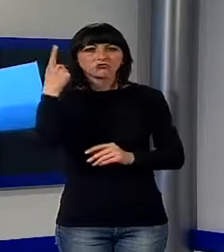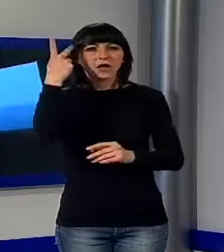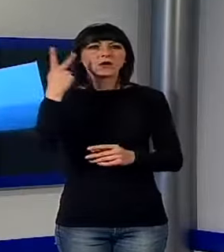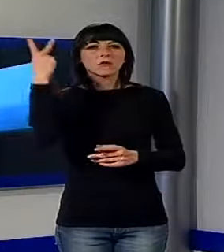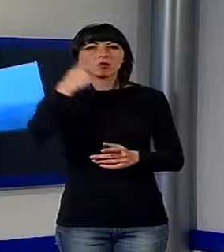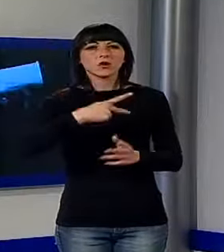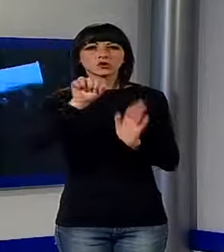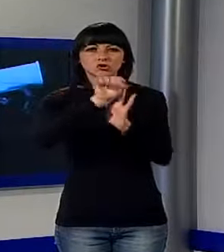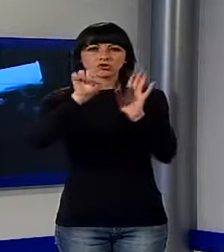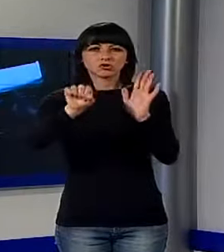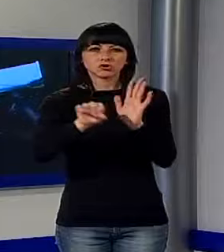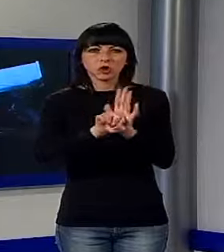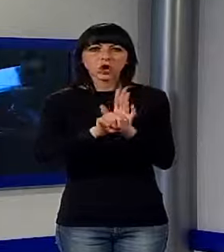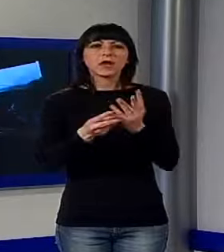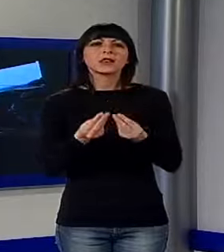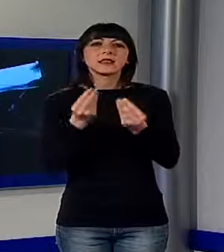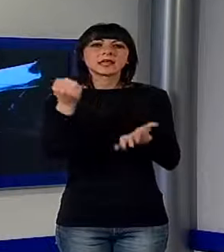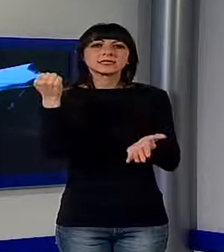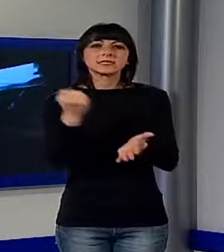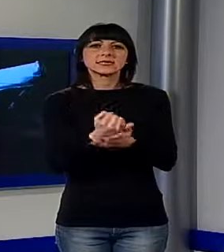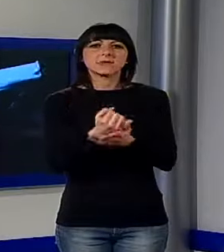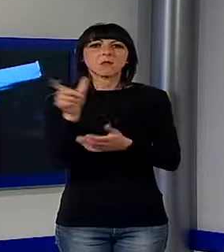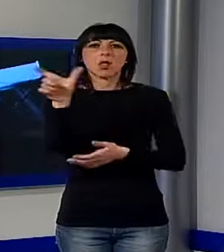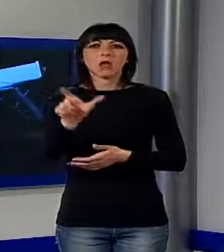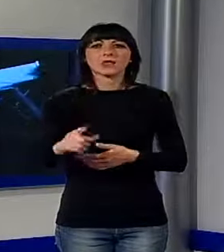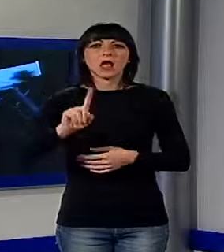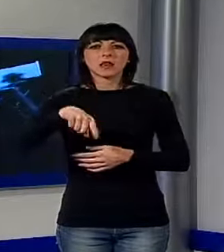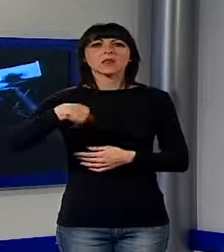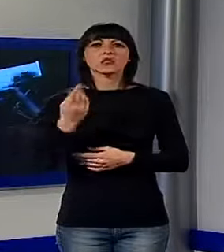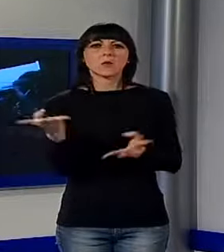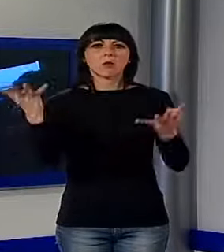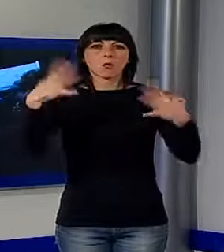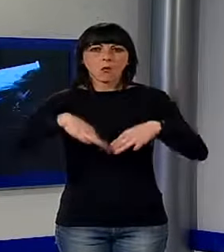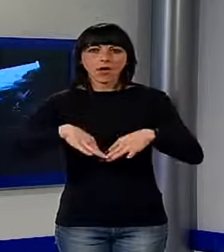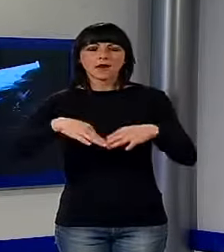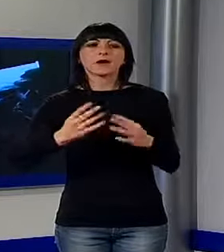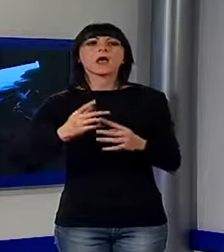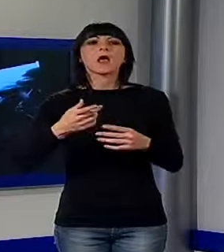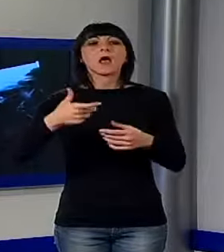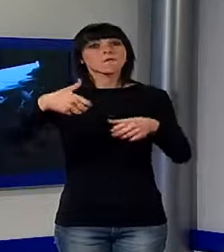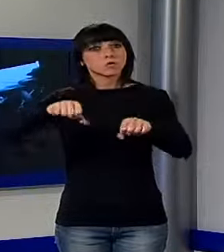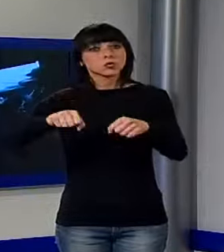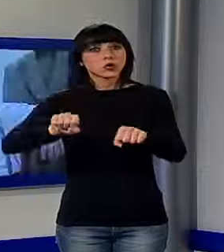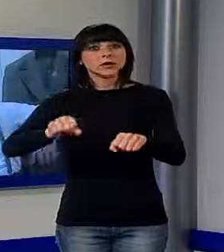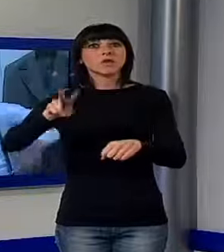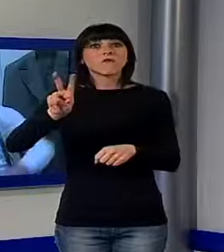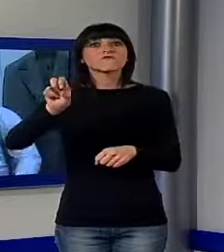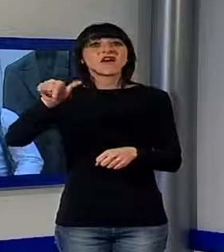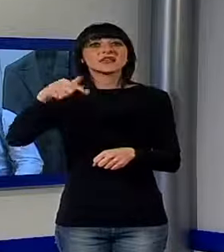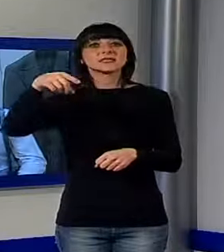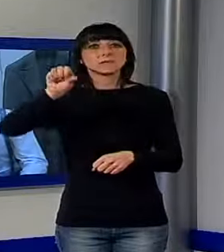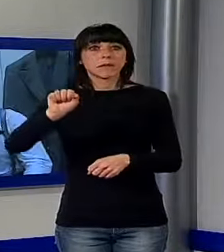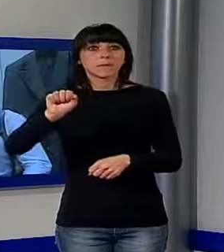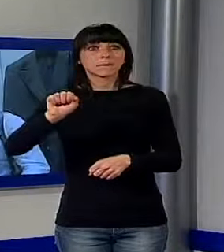progettato un simbolo dell'Italia del dopoguerra, rimasto intatto fino ai giorni nostri, cioè la Vespa. In fondo,